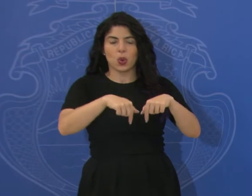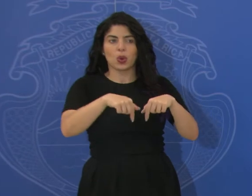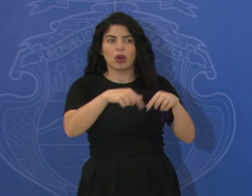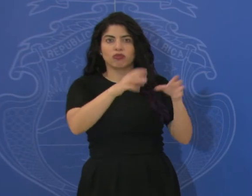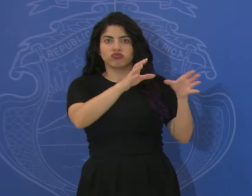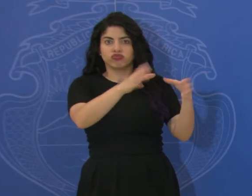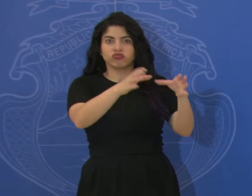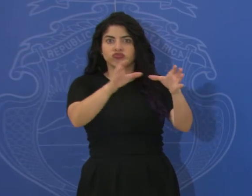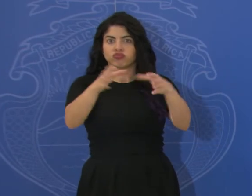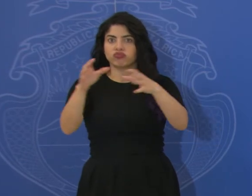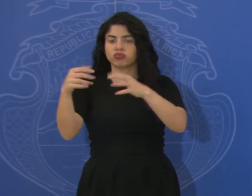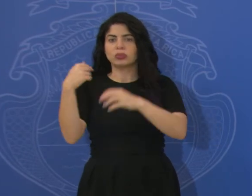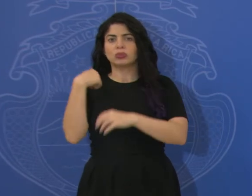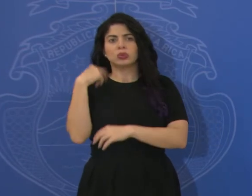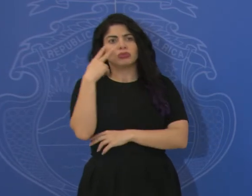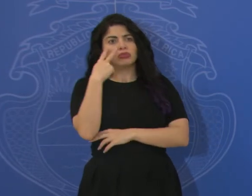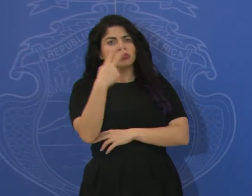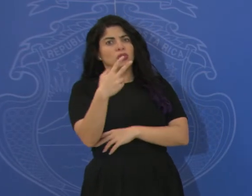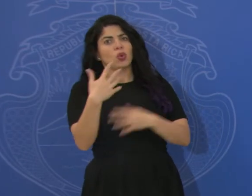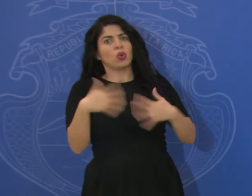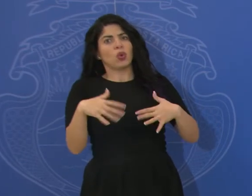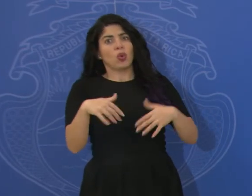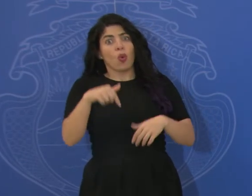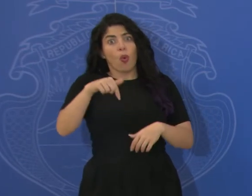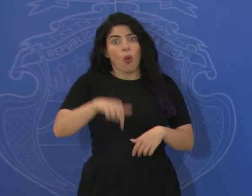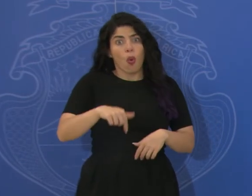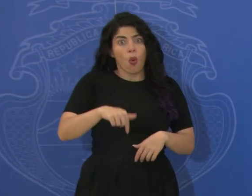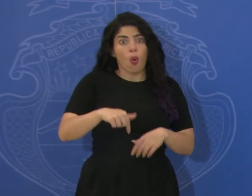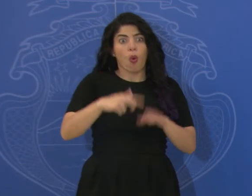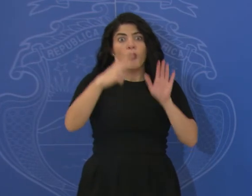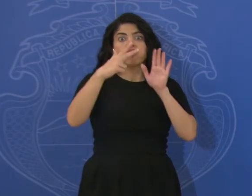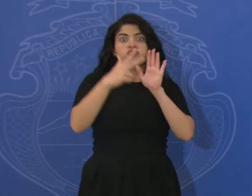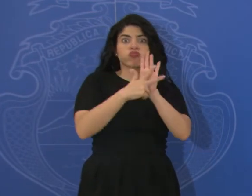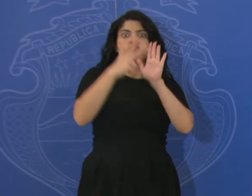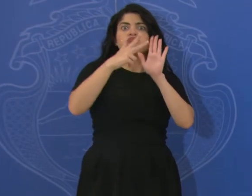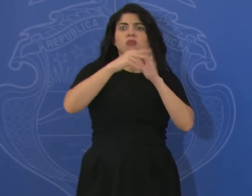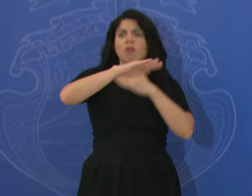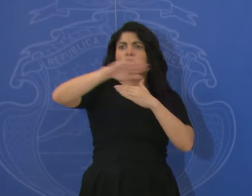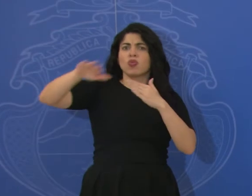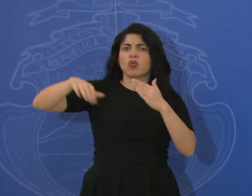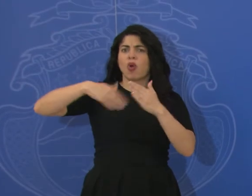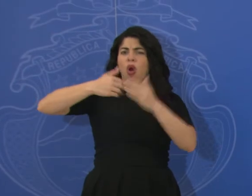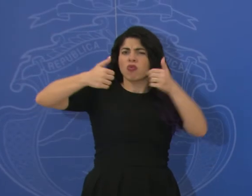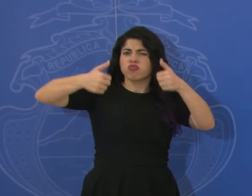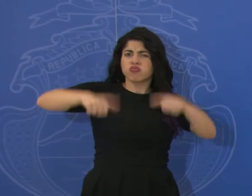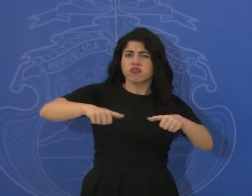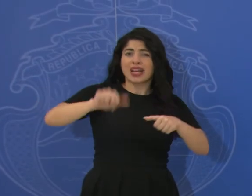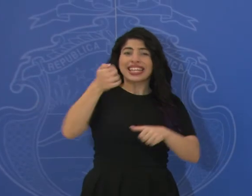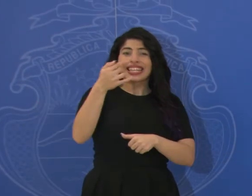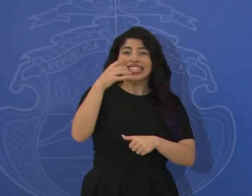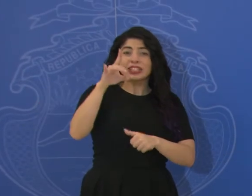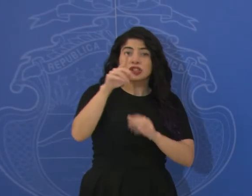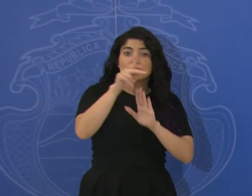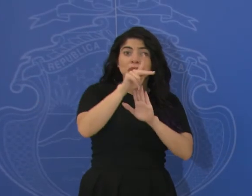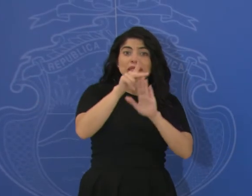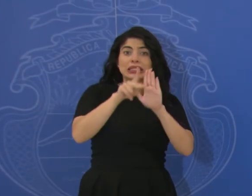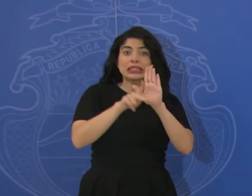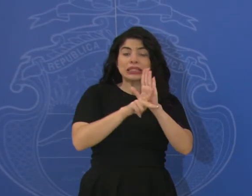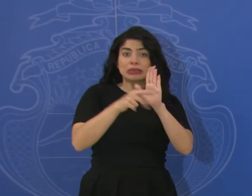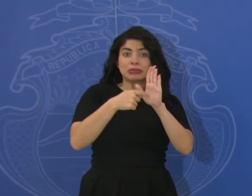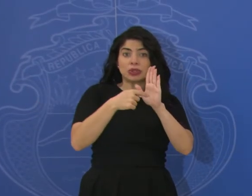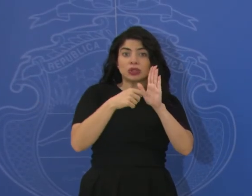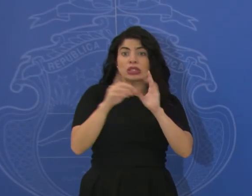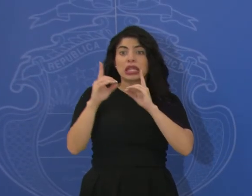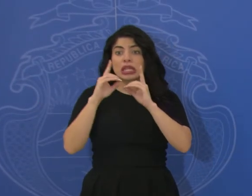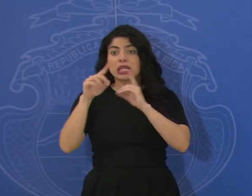Me parece que el hecho de haber hoy ratificado por consenso los 18 principios bajo los que se va a regir este